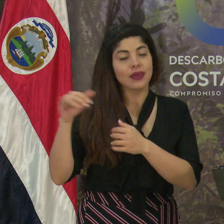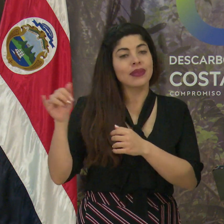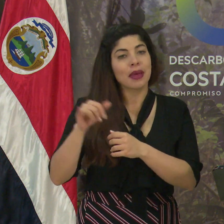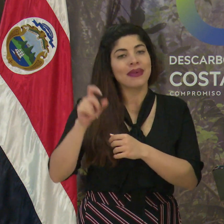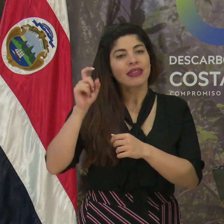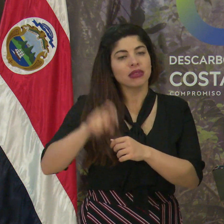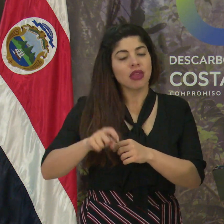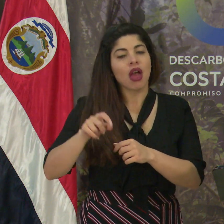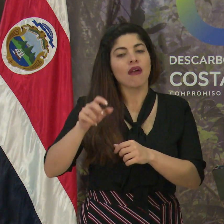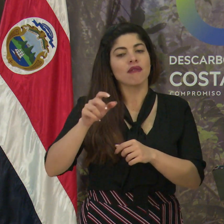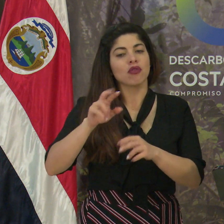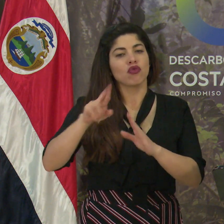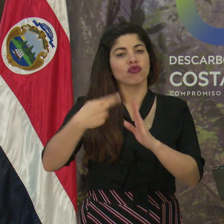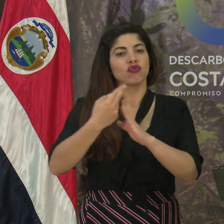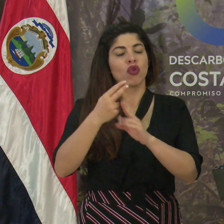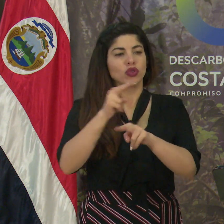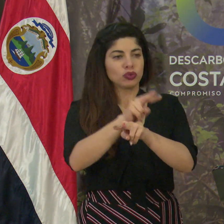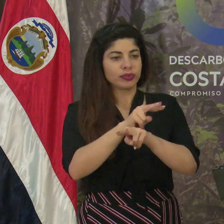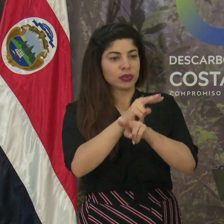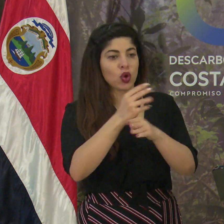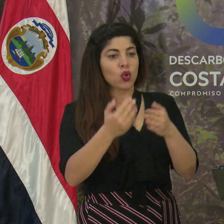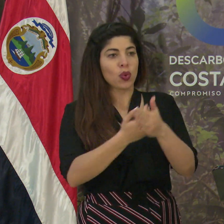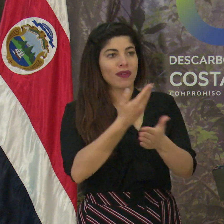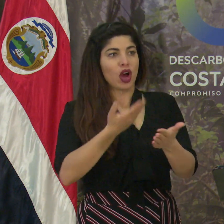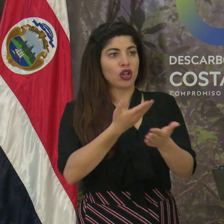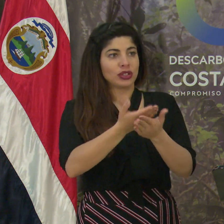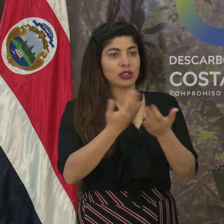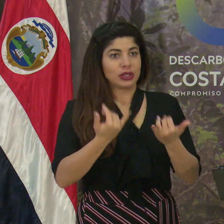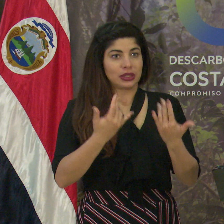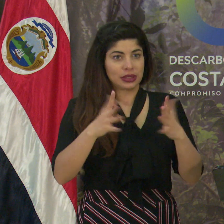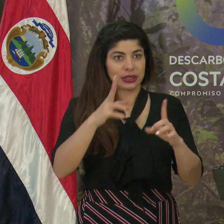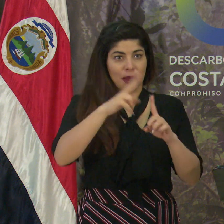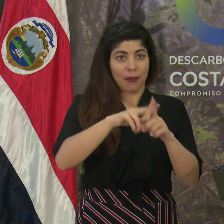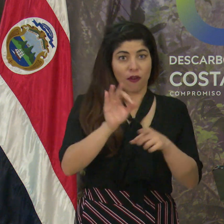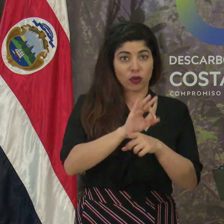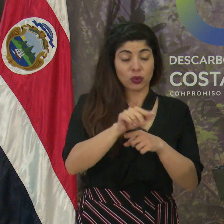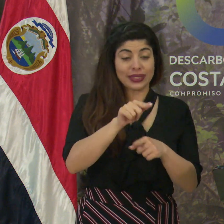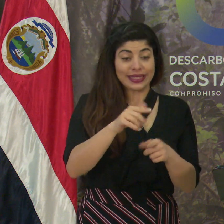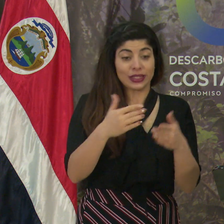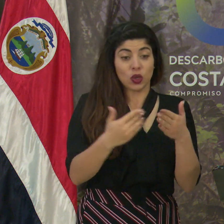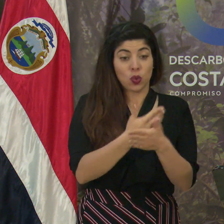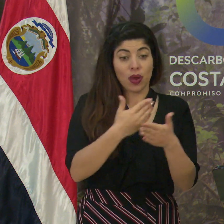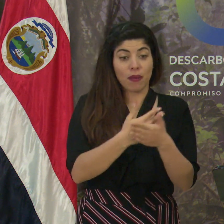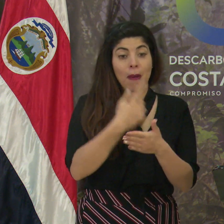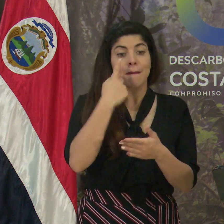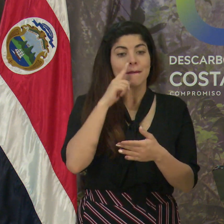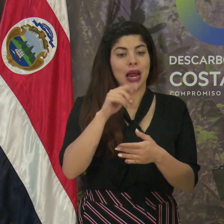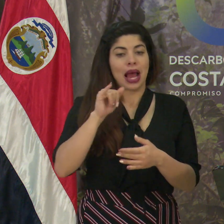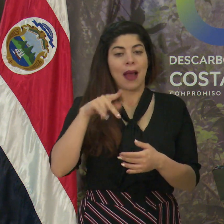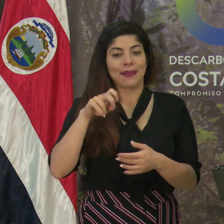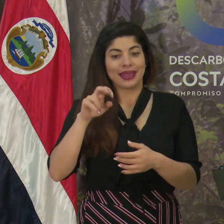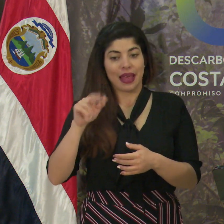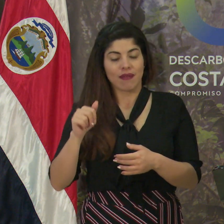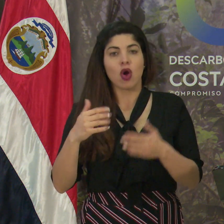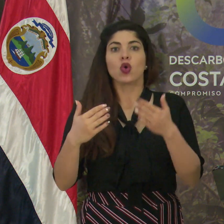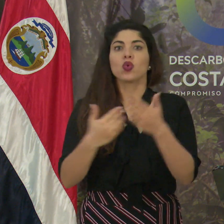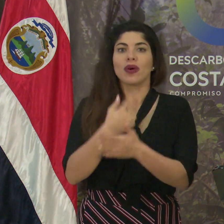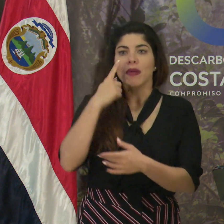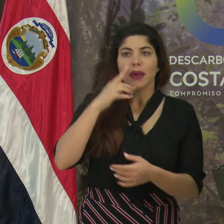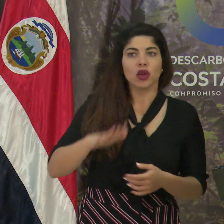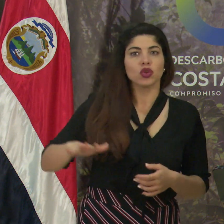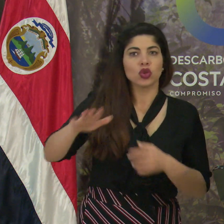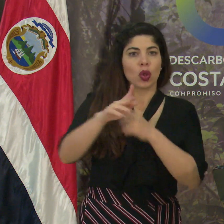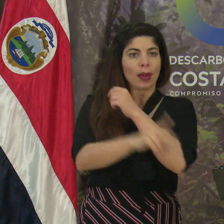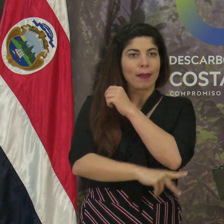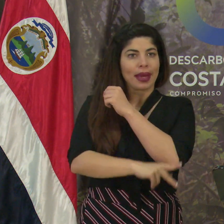supervisora total de la nueva concesión que ha entrado en operación y que es nueva para JAPDEVA, que es nueva para el país.